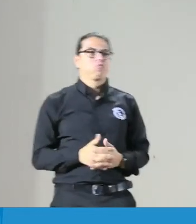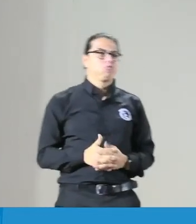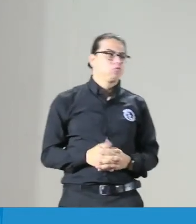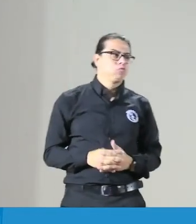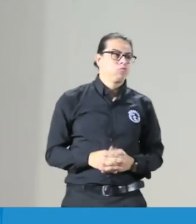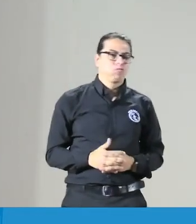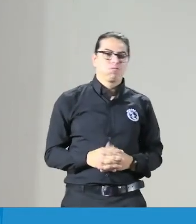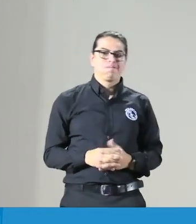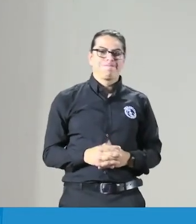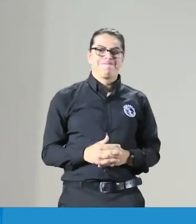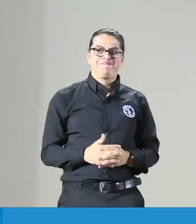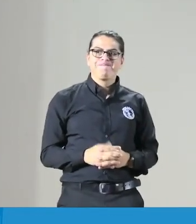Y el intérprete.